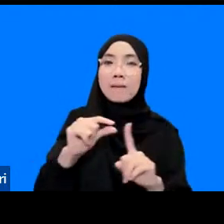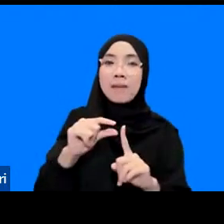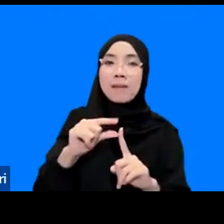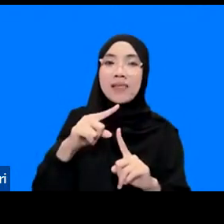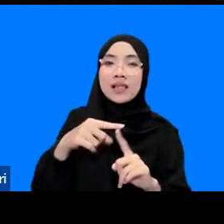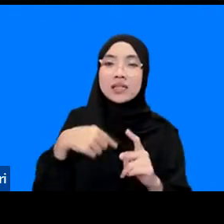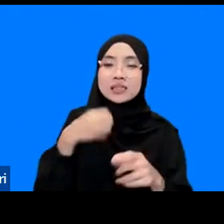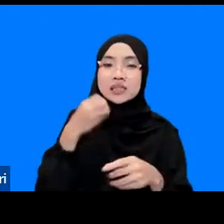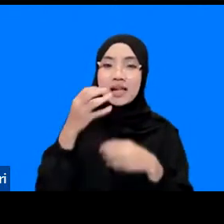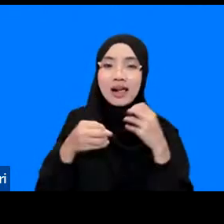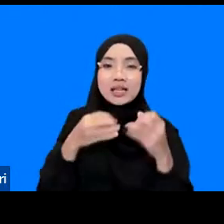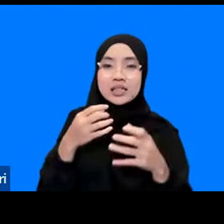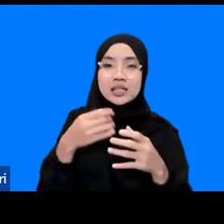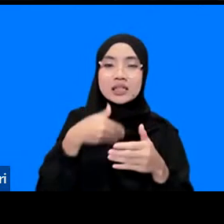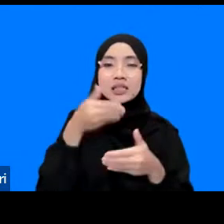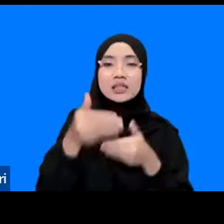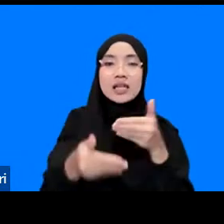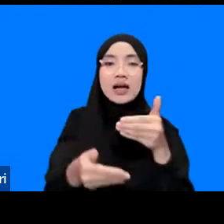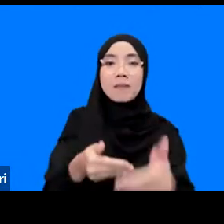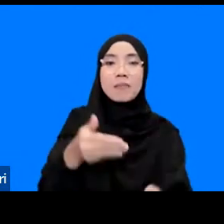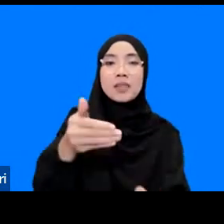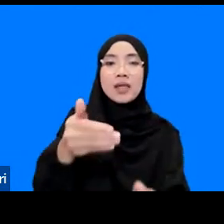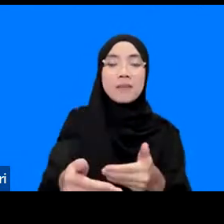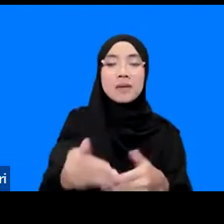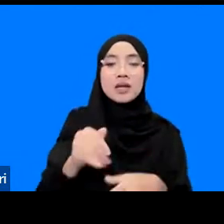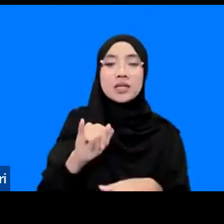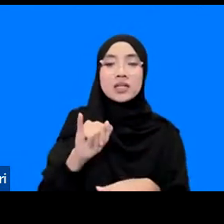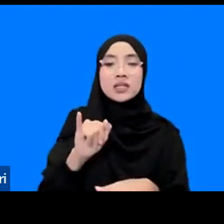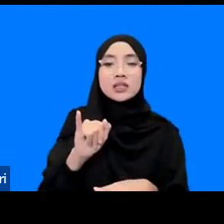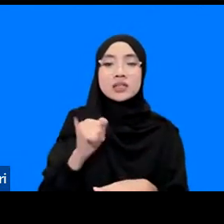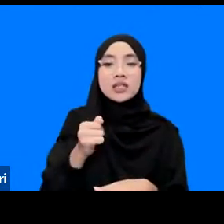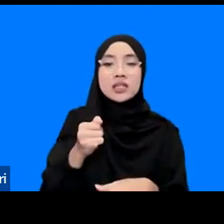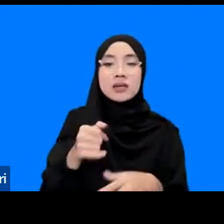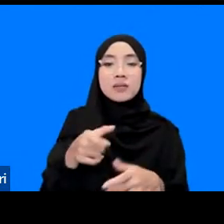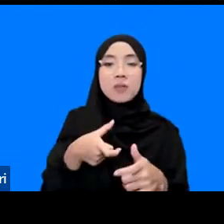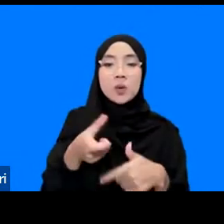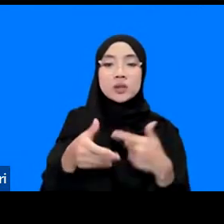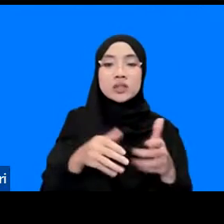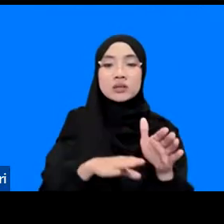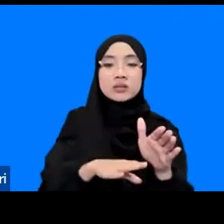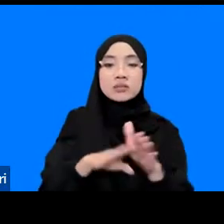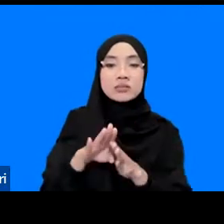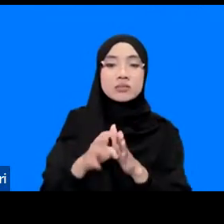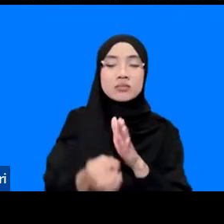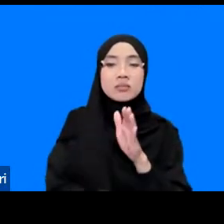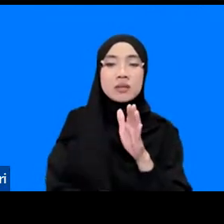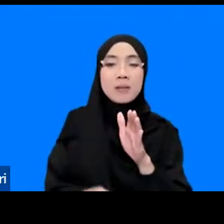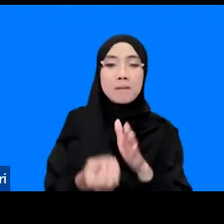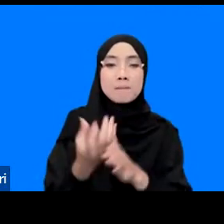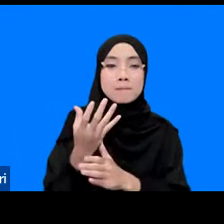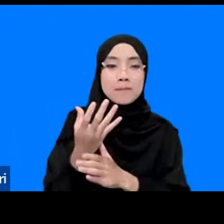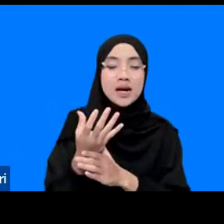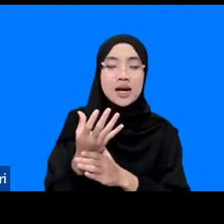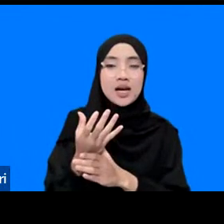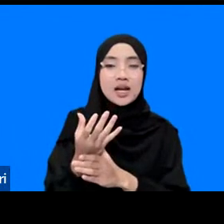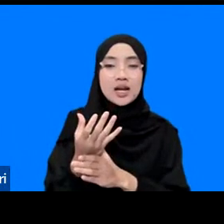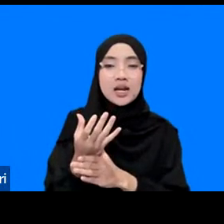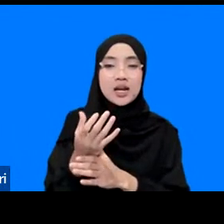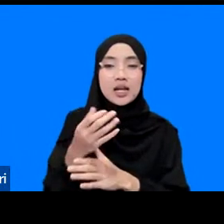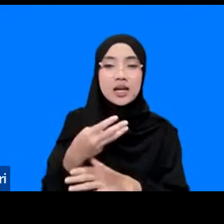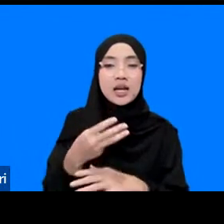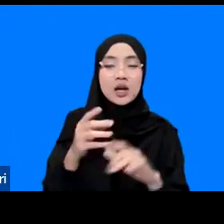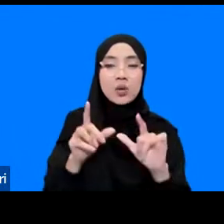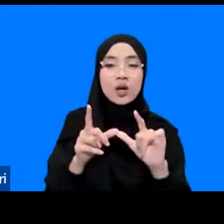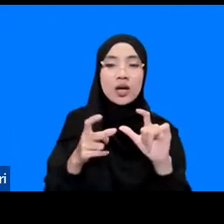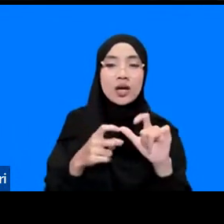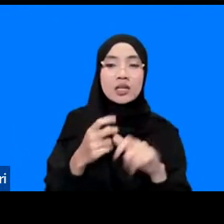menjelaskan tahap-tahap jadi progres dari perkembangan EWS di